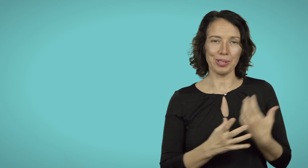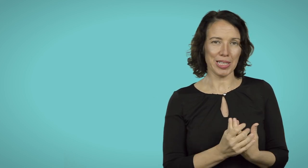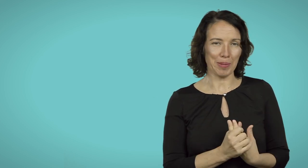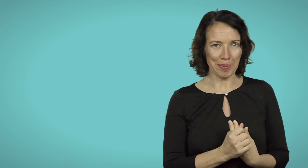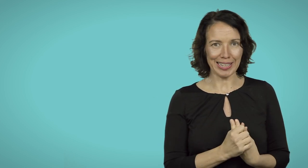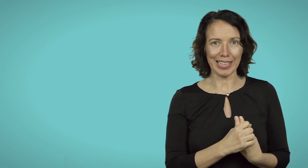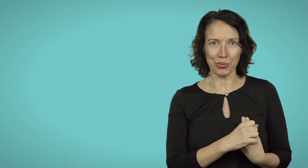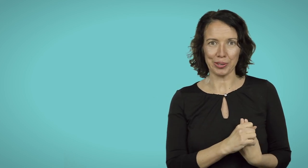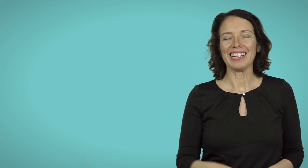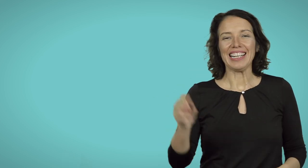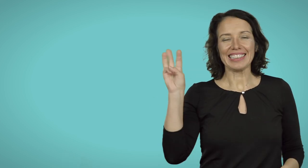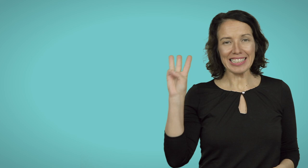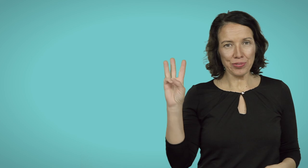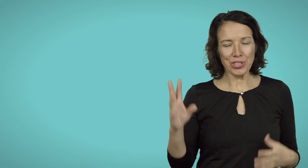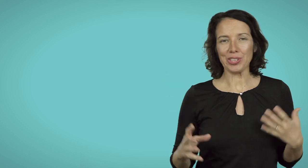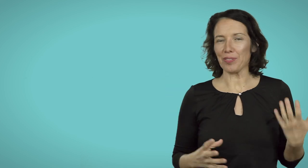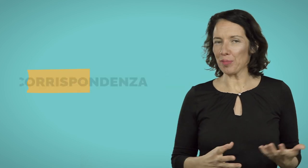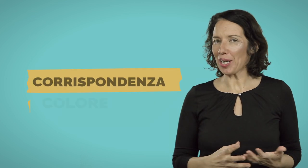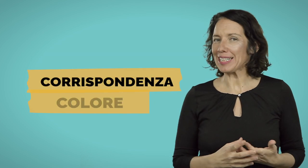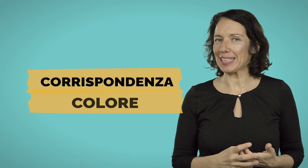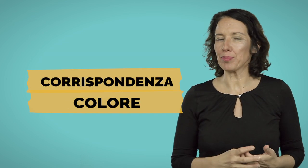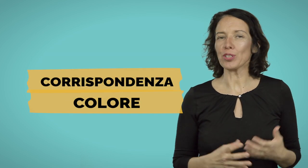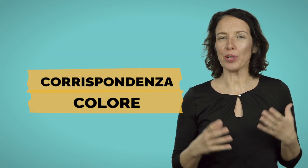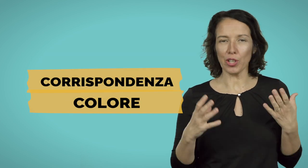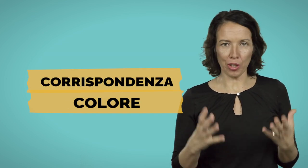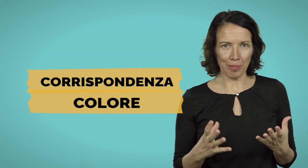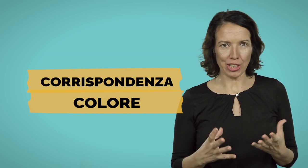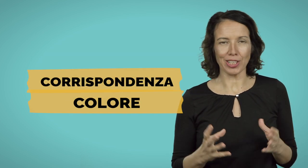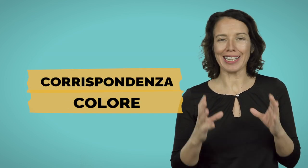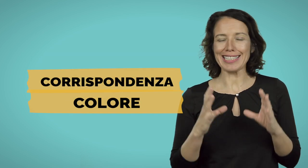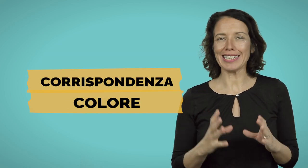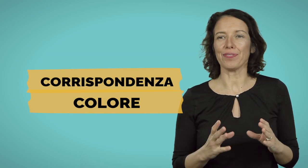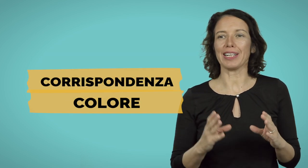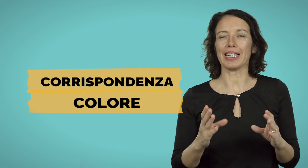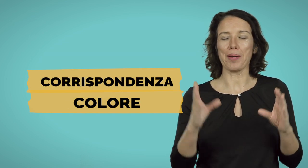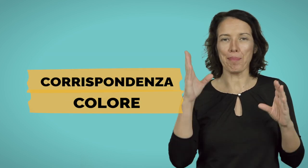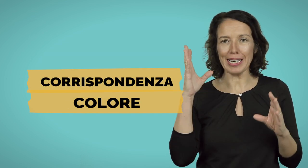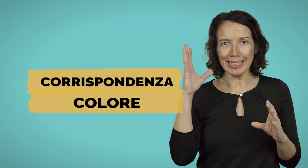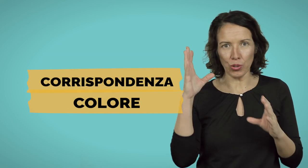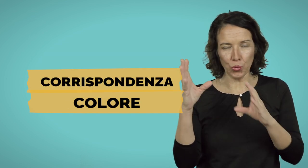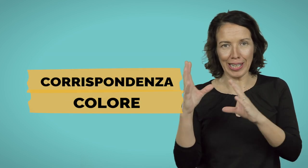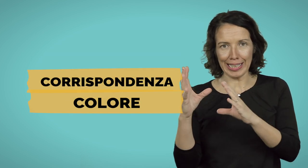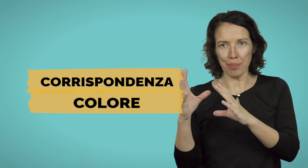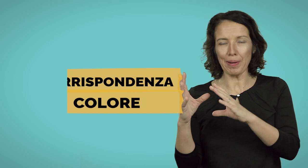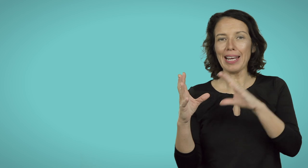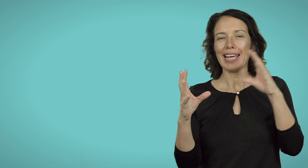di sperimentarle tutte. La terza funzione di Filmora X che ti mostro è il color matching che significa che prende una clip e